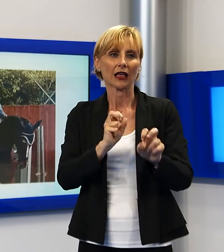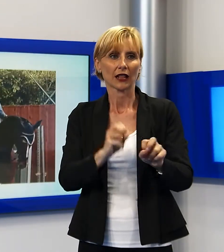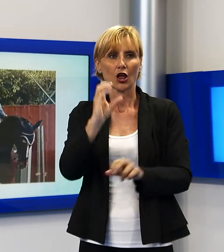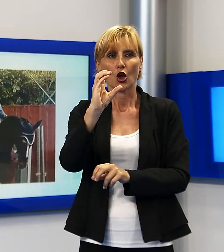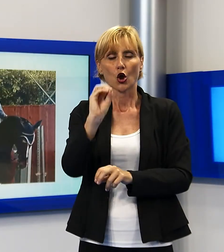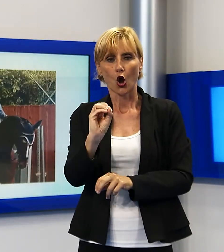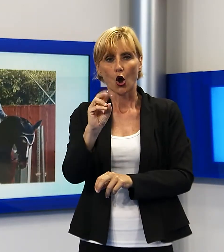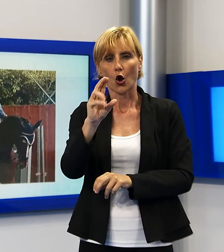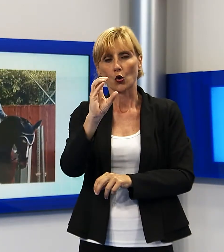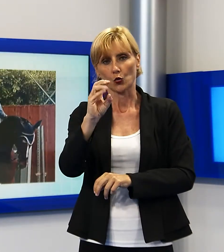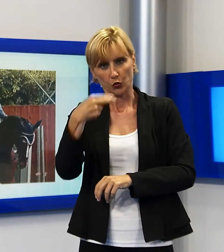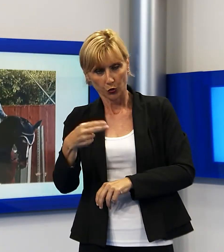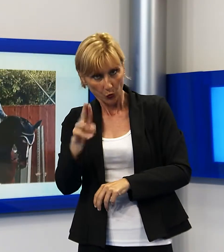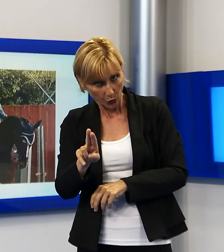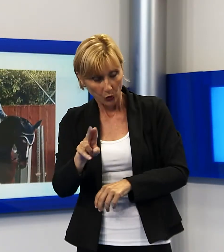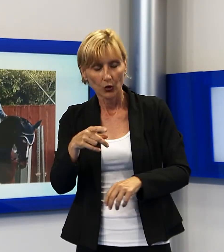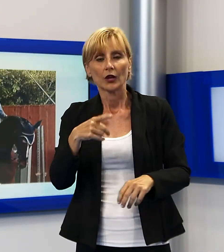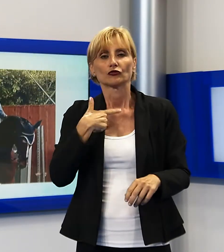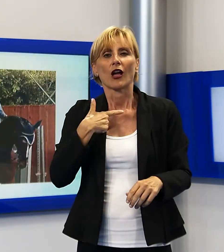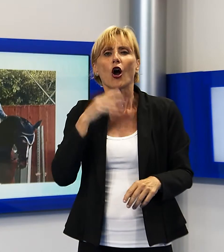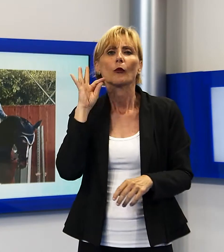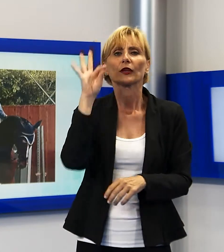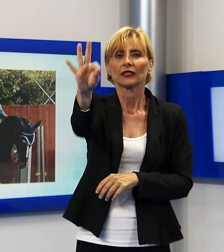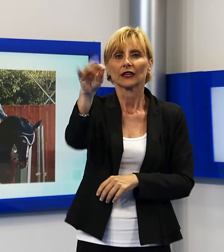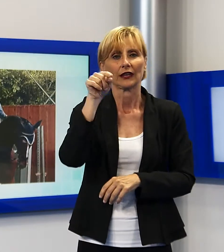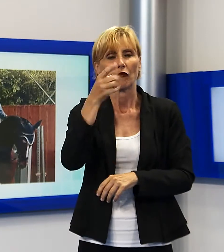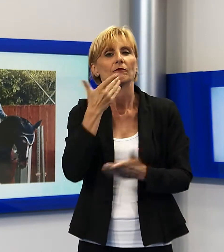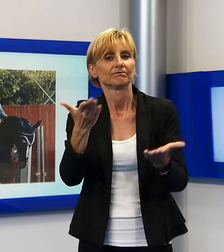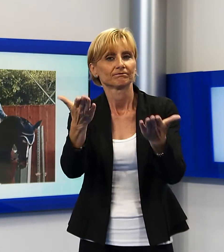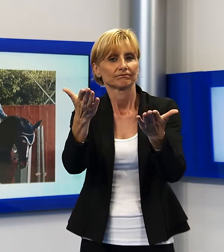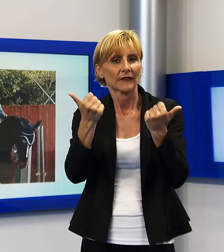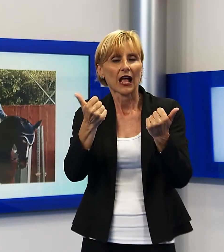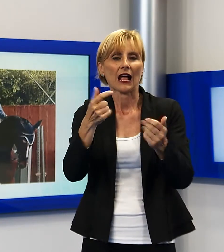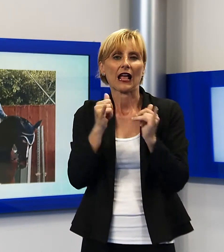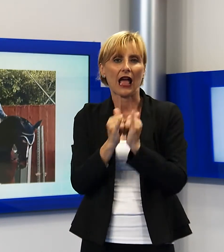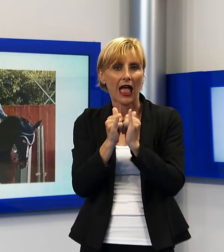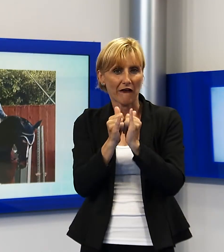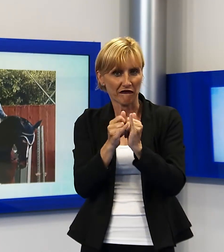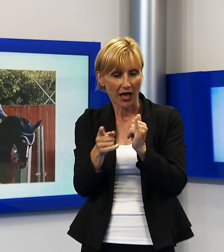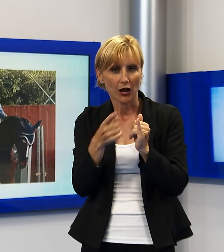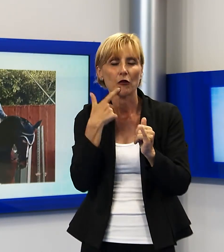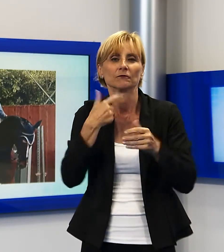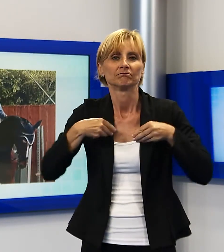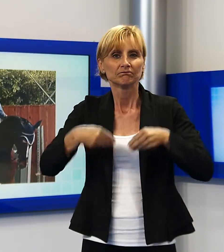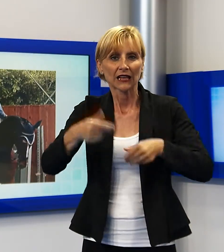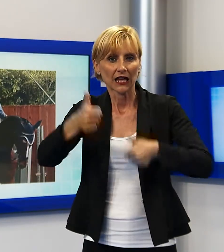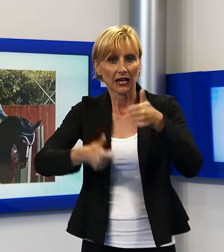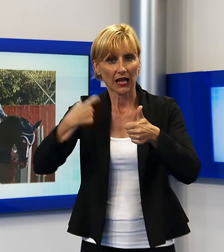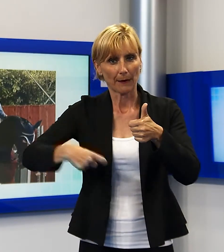L'obiettivo è quello di raccogliere 10 mila euro per poter acquistare un cavallo e far così partecipare Denis ai campionati italiani in programma il 15